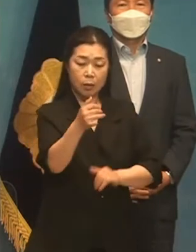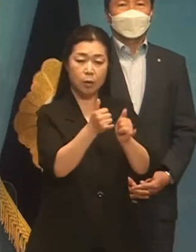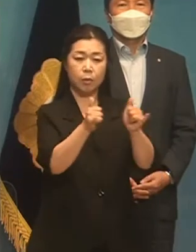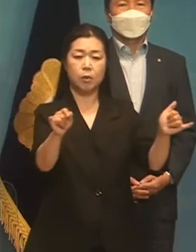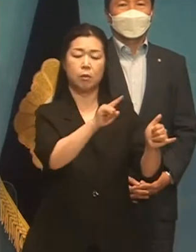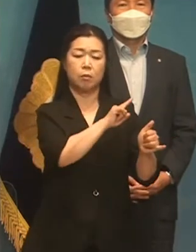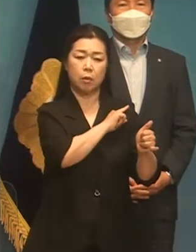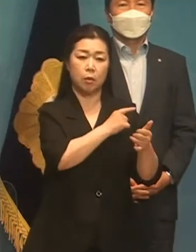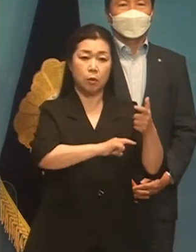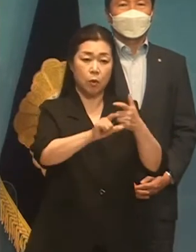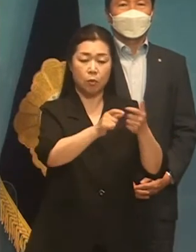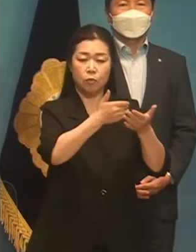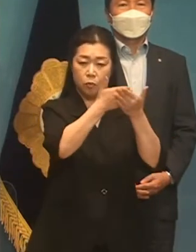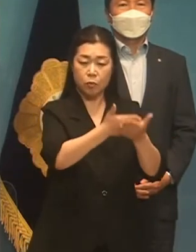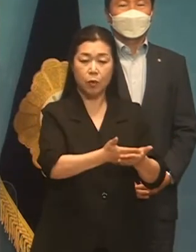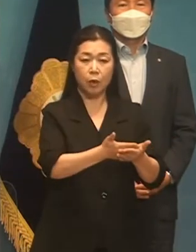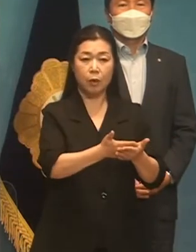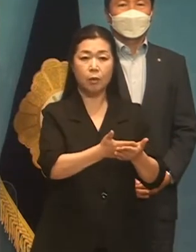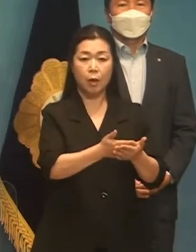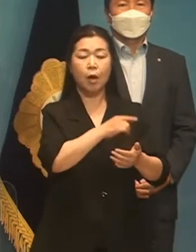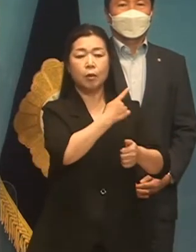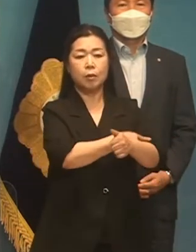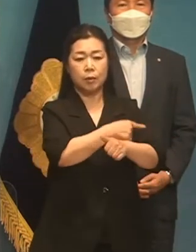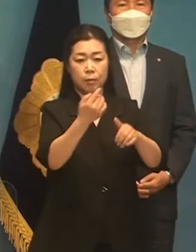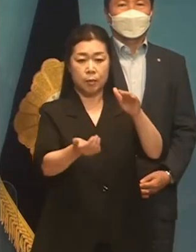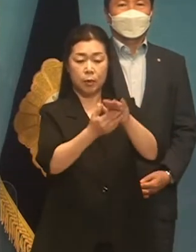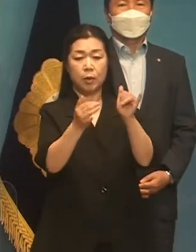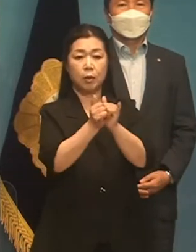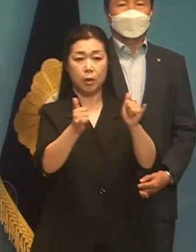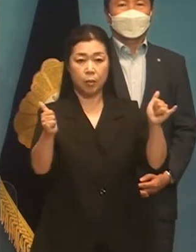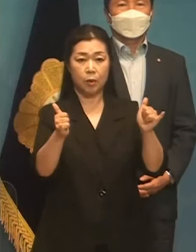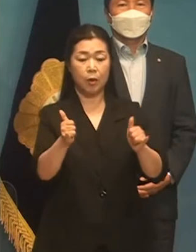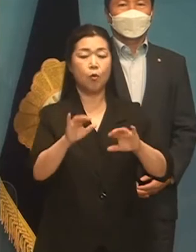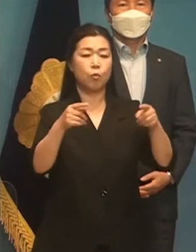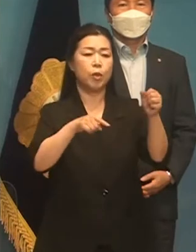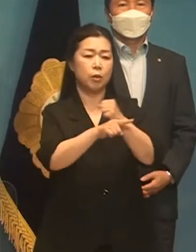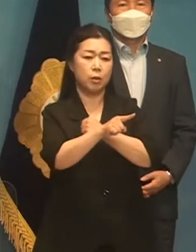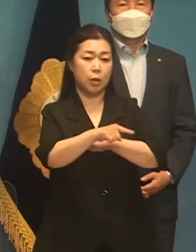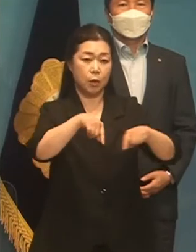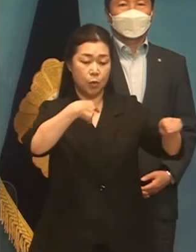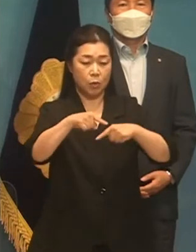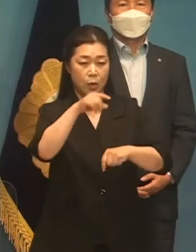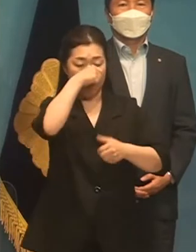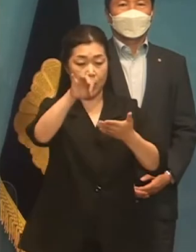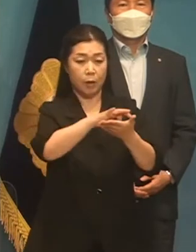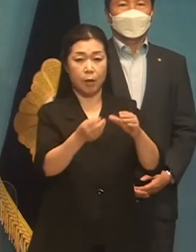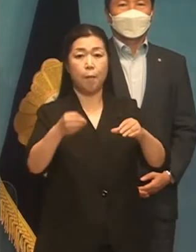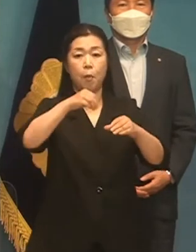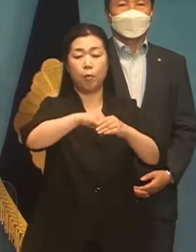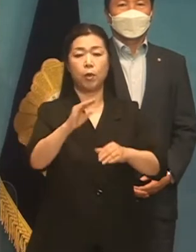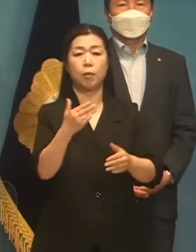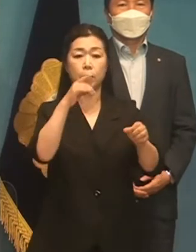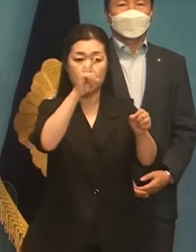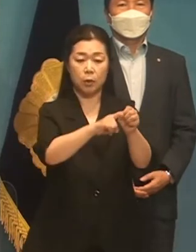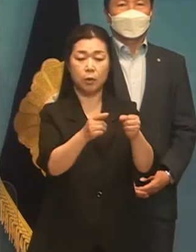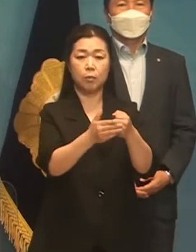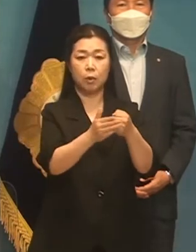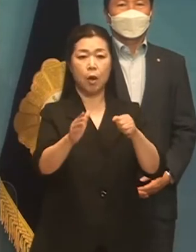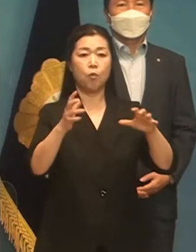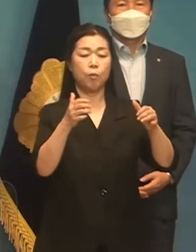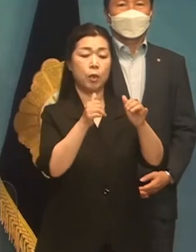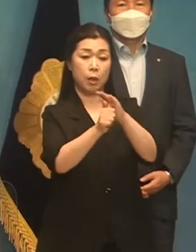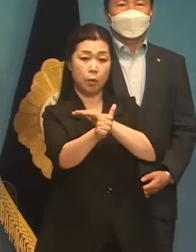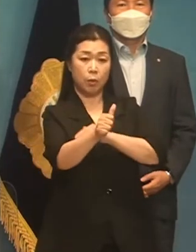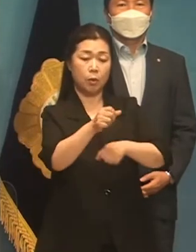가장 유능한 민주주의답니다. 국민의 뜻이 정책과 예산에 온전히 반응되기 위해서는 국민의 대표성을